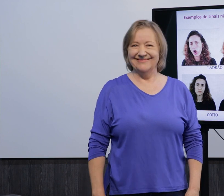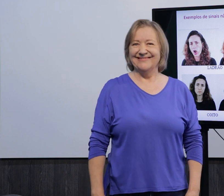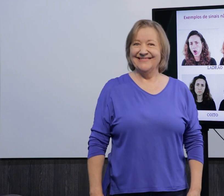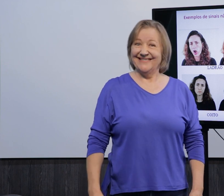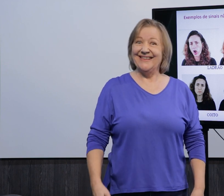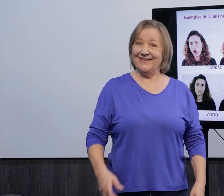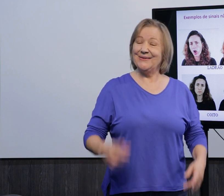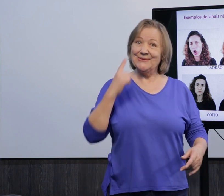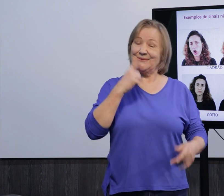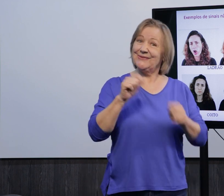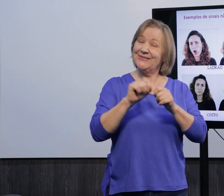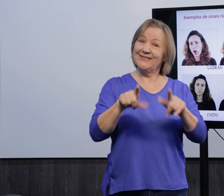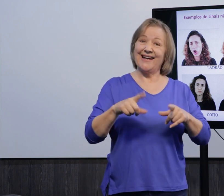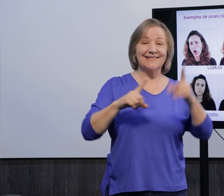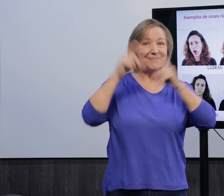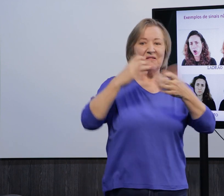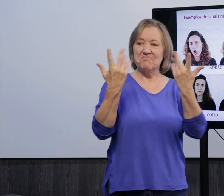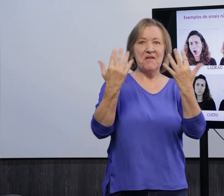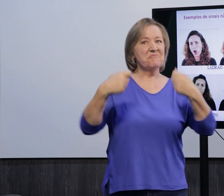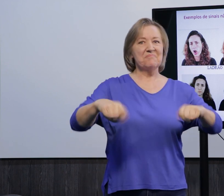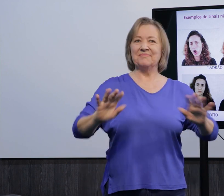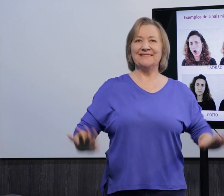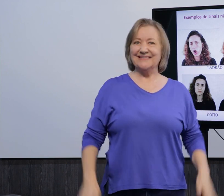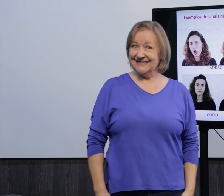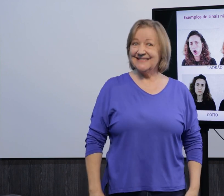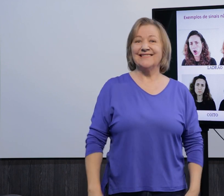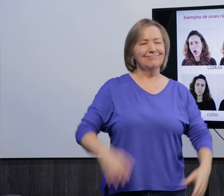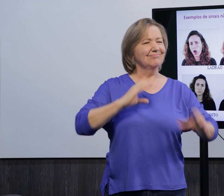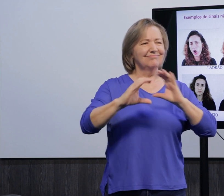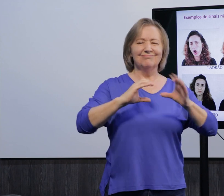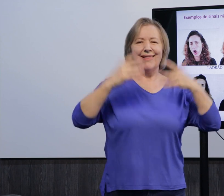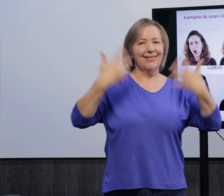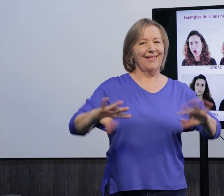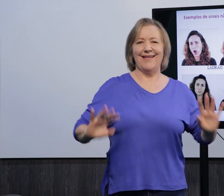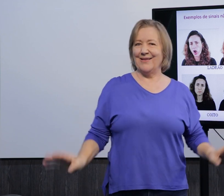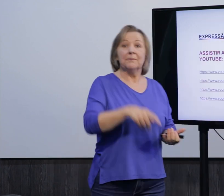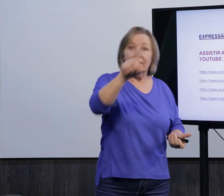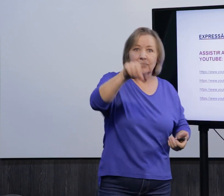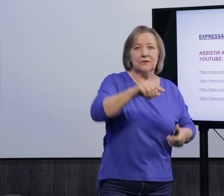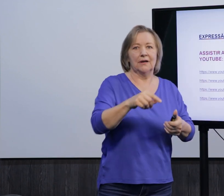Certo? Né, então o surdo faz, né, sem utilizar as mãos. Né, e a comunicação é de forma natural.